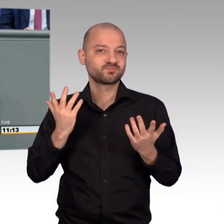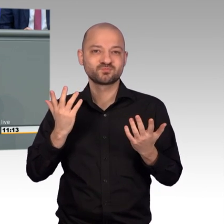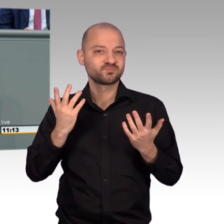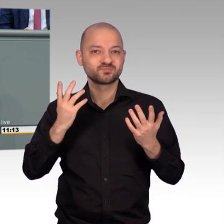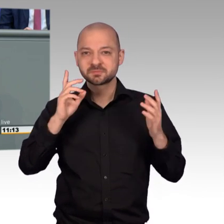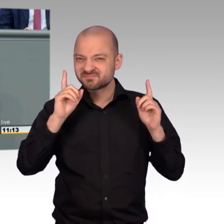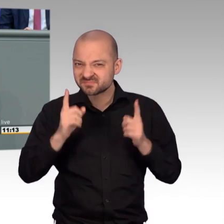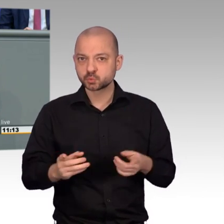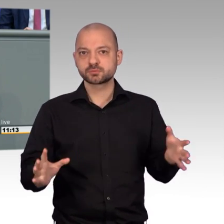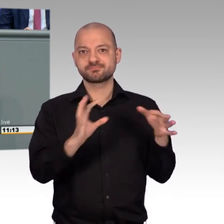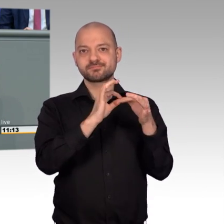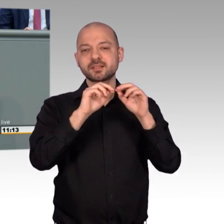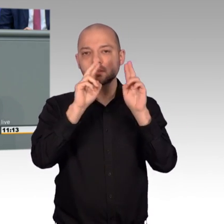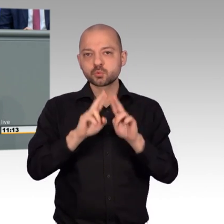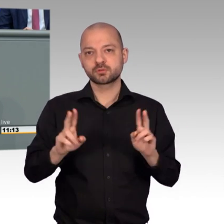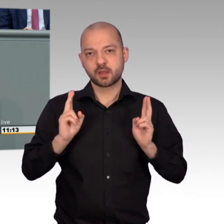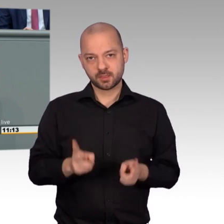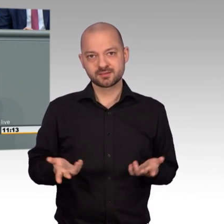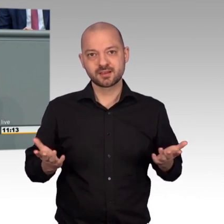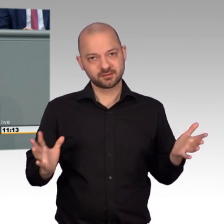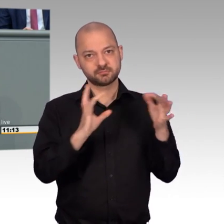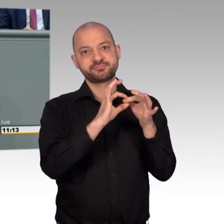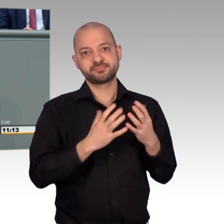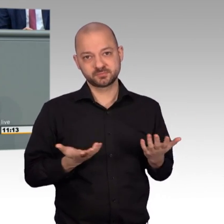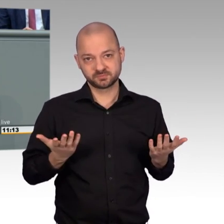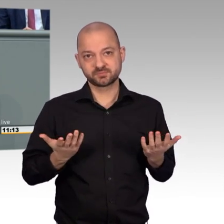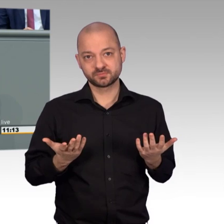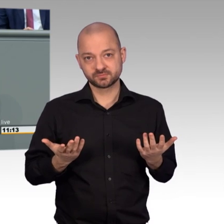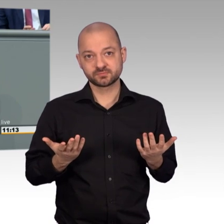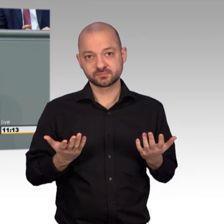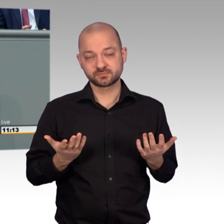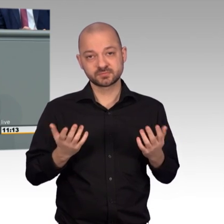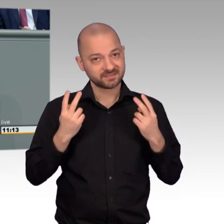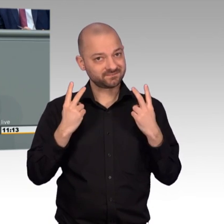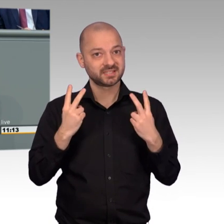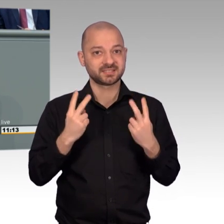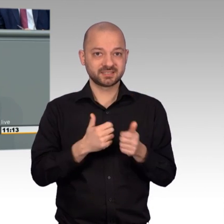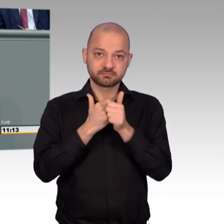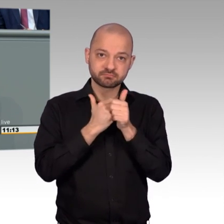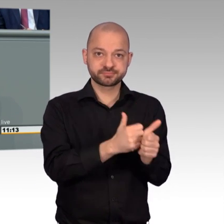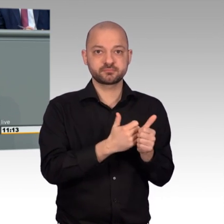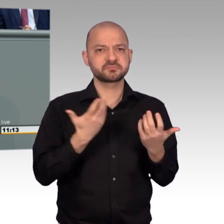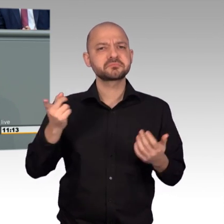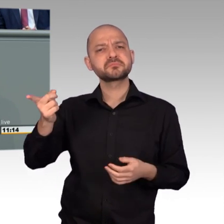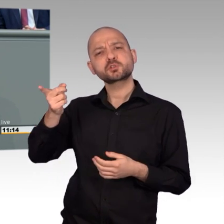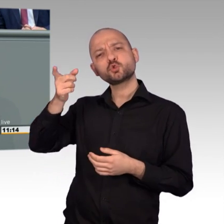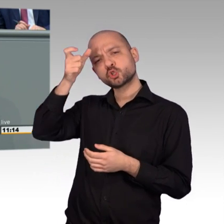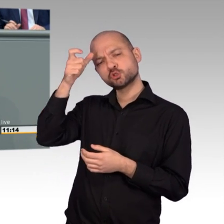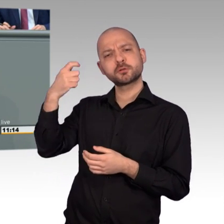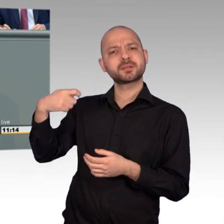einfach so ermöglicht werden, sondern er kann nur durch internationales Recht gerechtfertigt werden. Und wenn der türkische